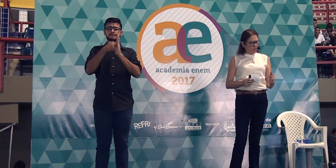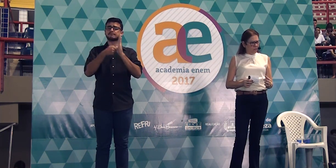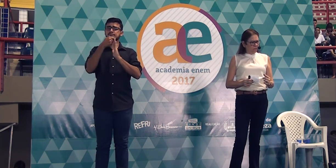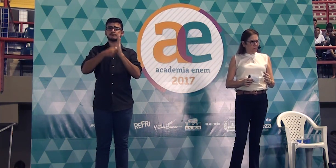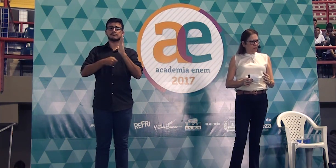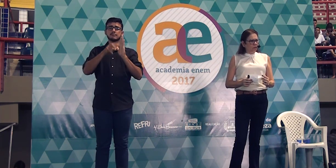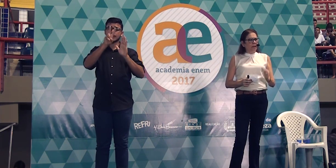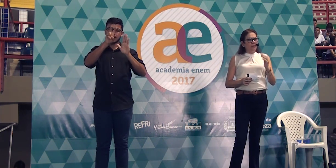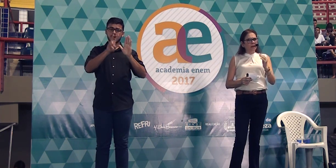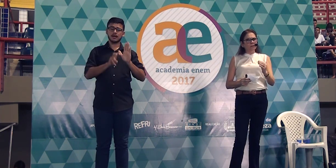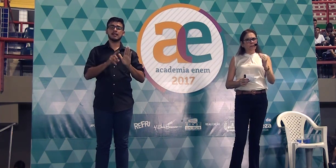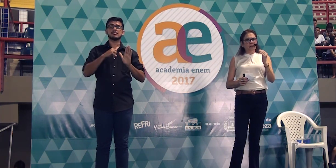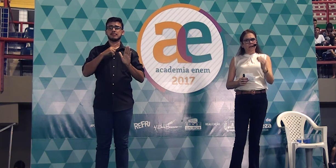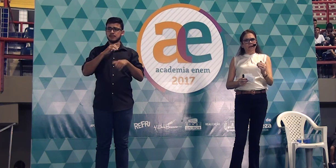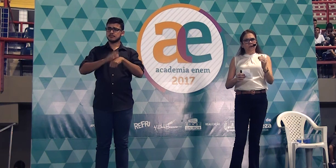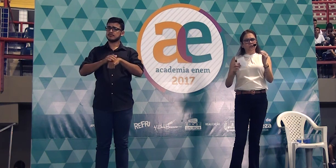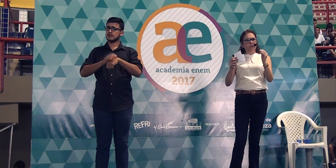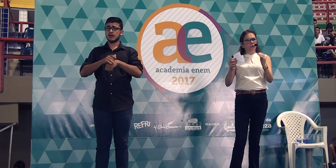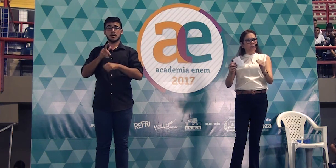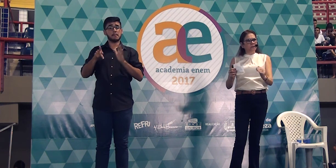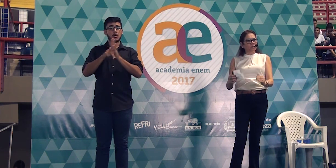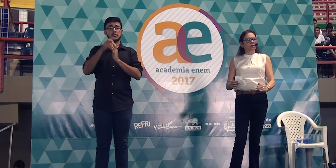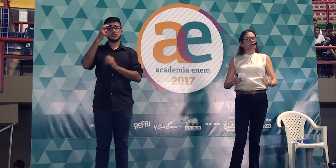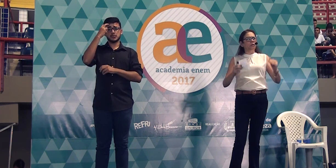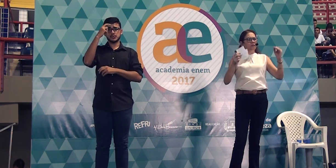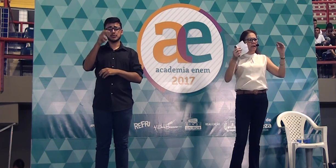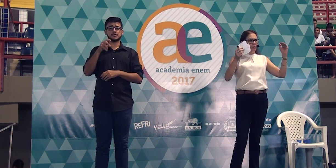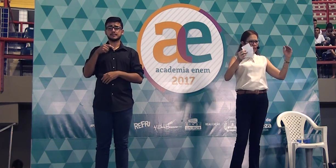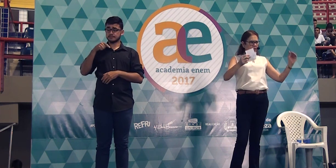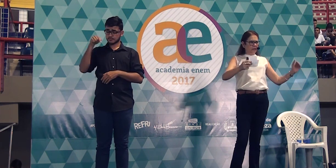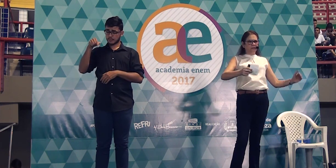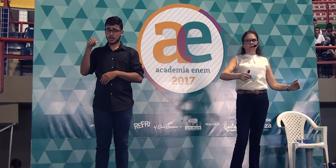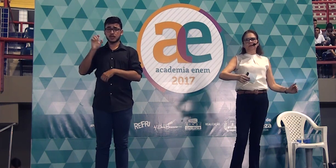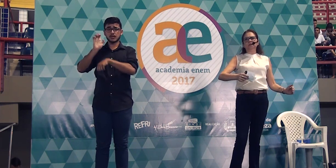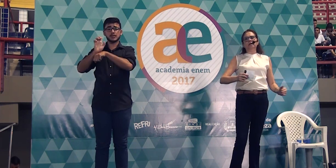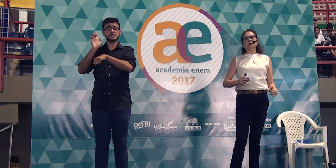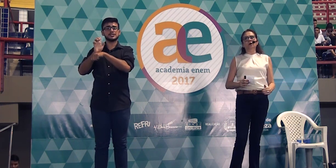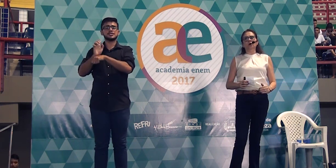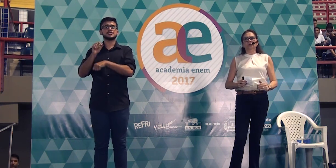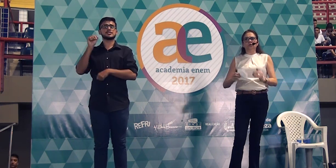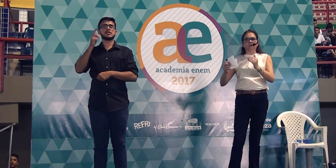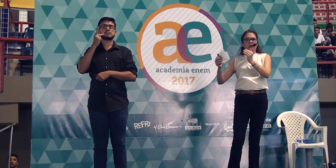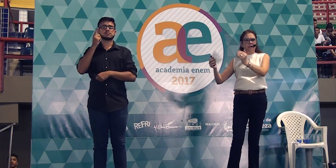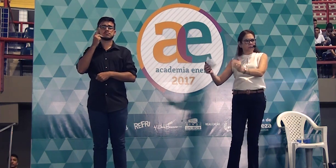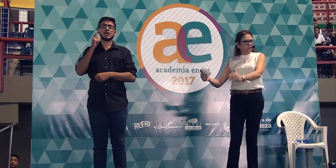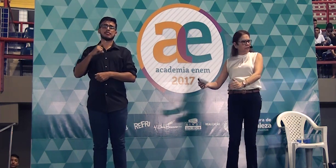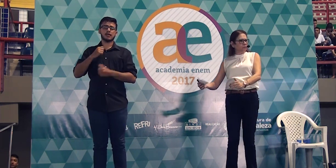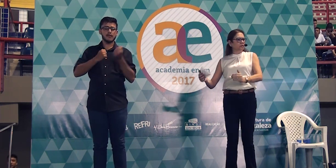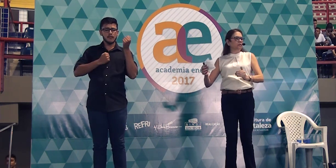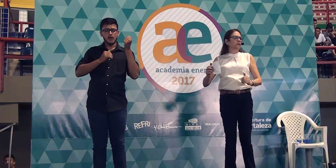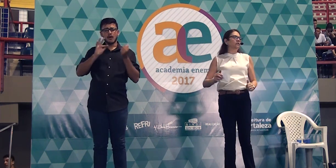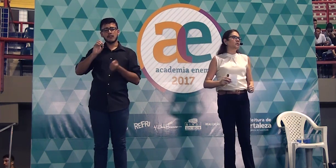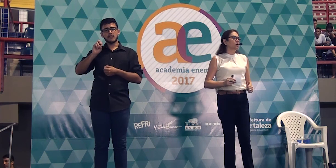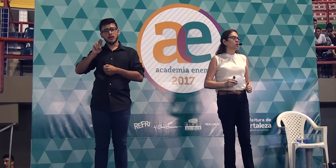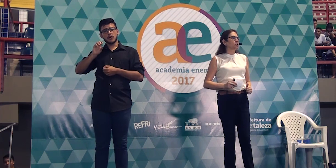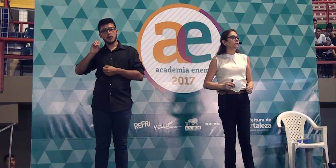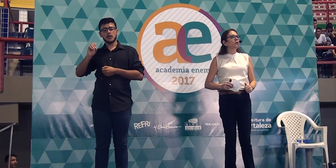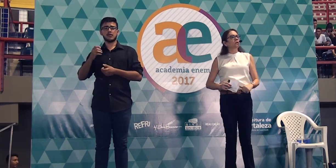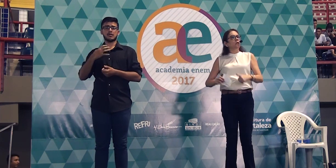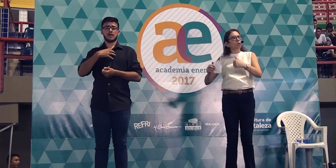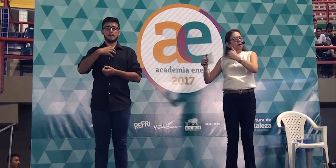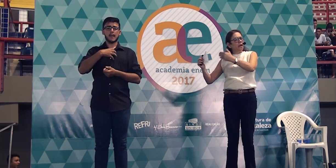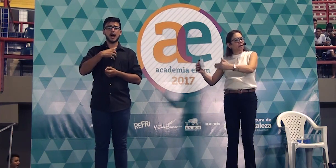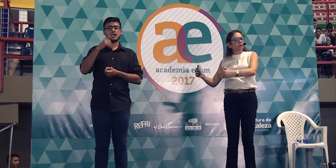cultural, da mesma maneira que nós temos o nosso estilo, os gaúchos têm as músicas que eles gostam, baianos têm as músicas que eles